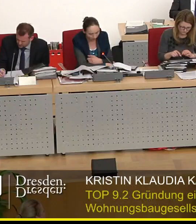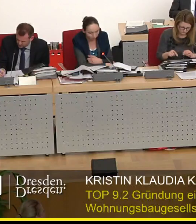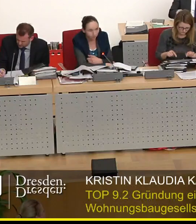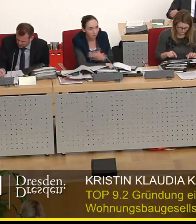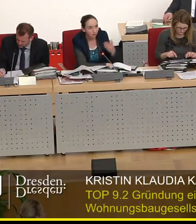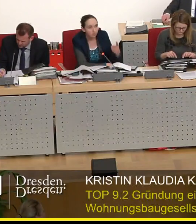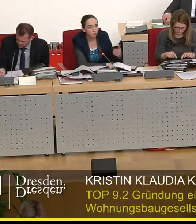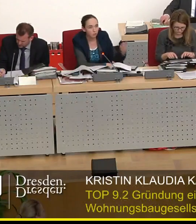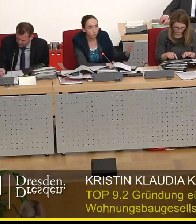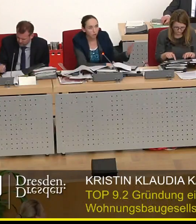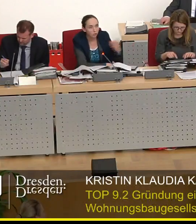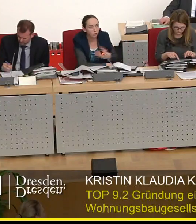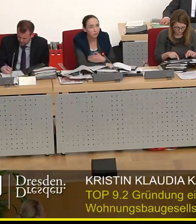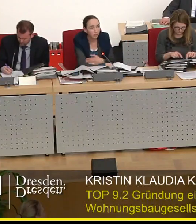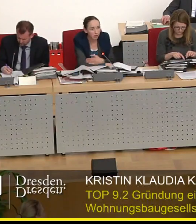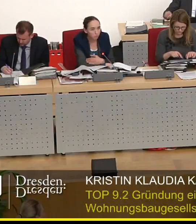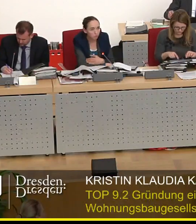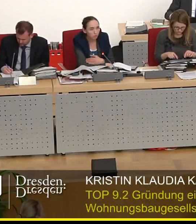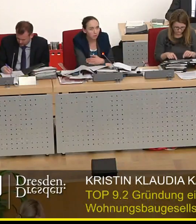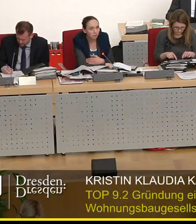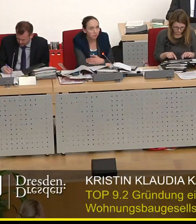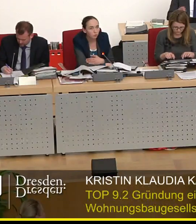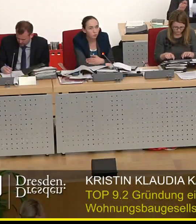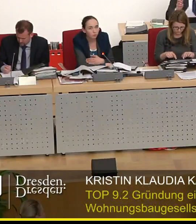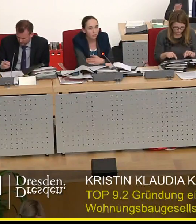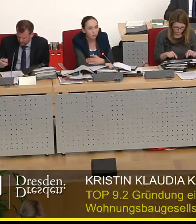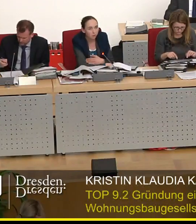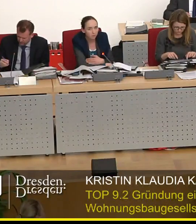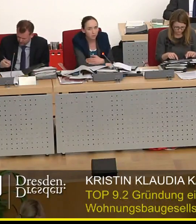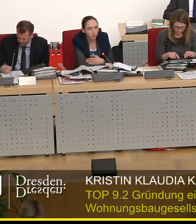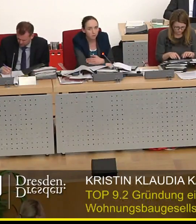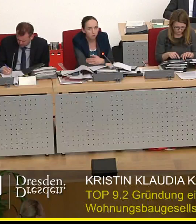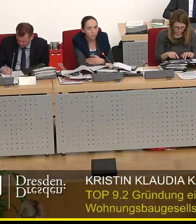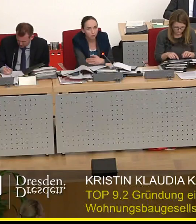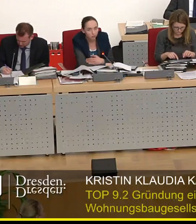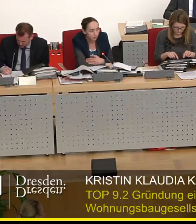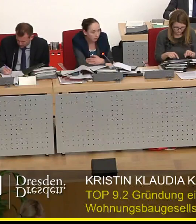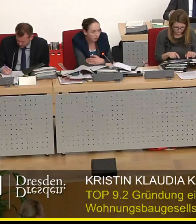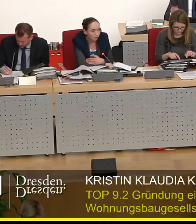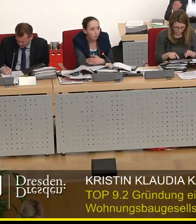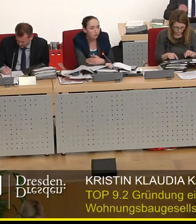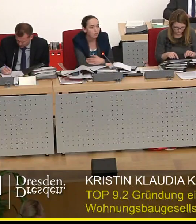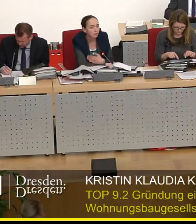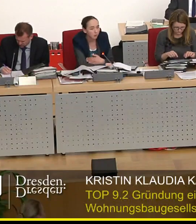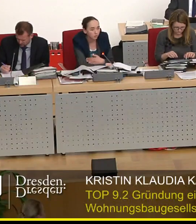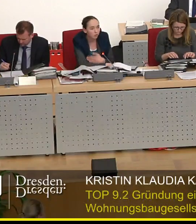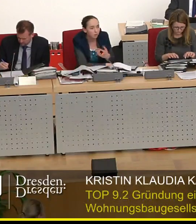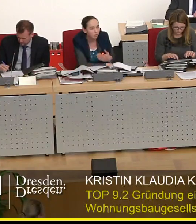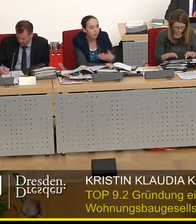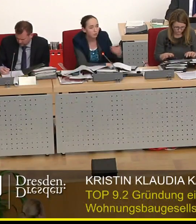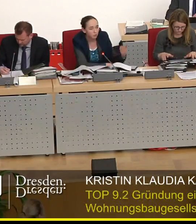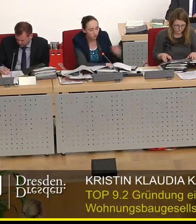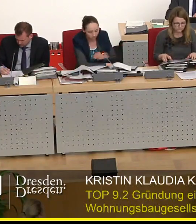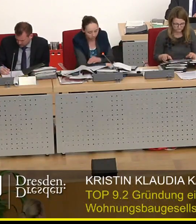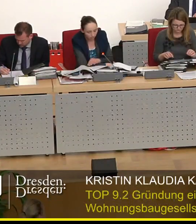weg. Sie müssen noch über den Namen der Wohnungsbaugesellschaft entscheiden. Das ist auch noch